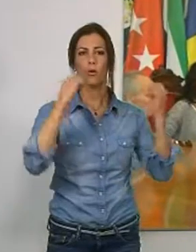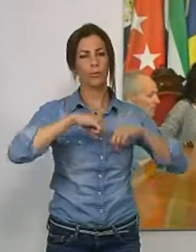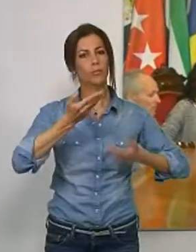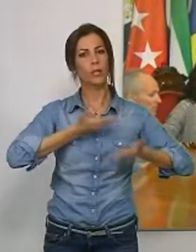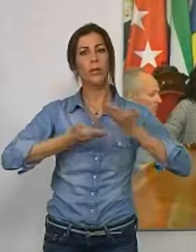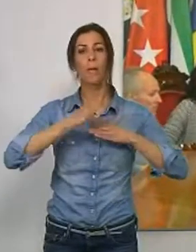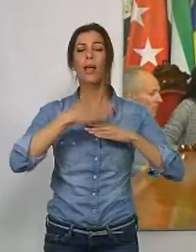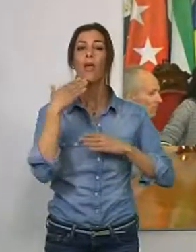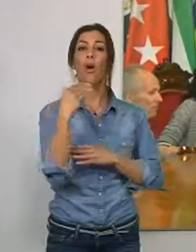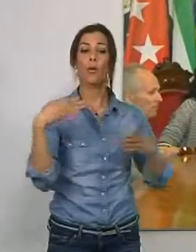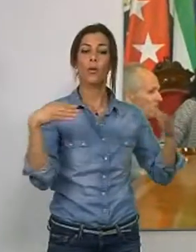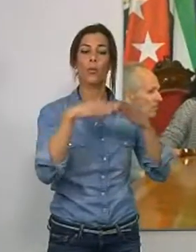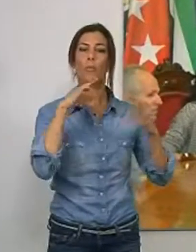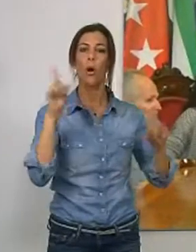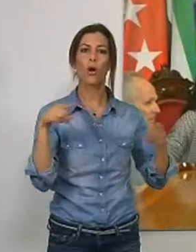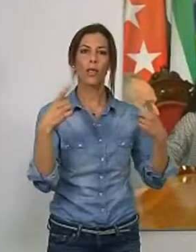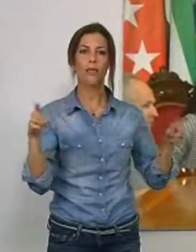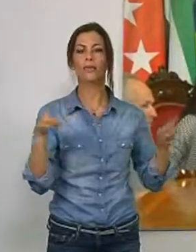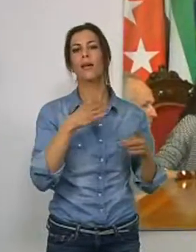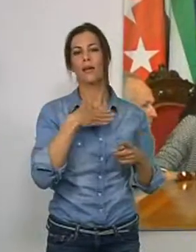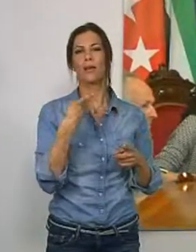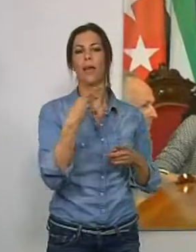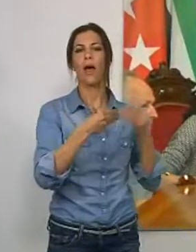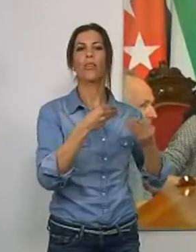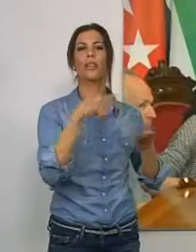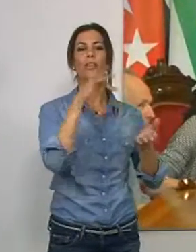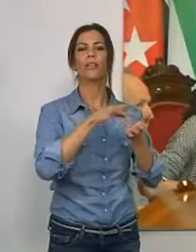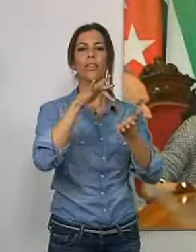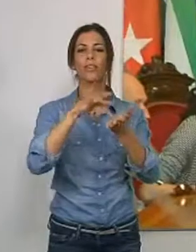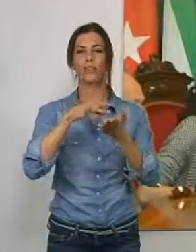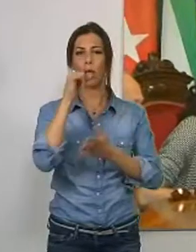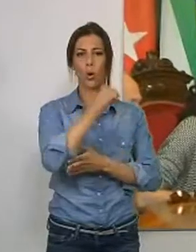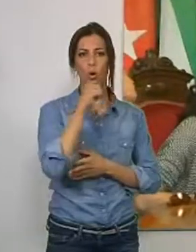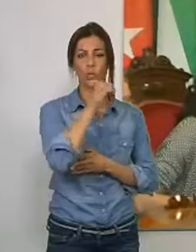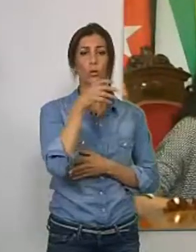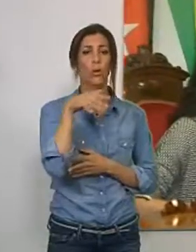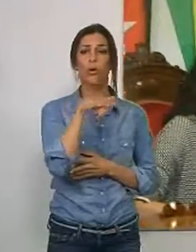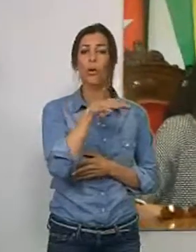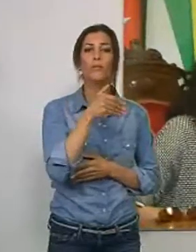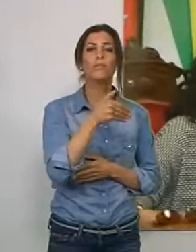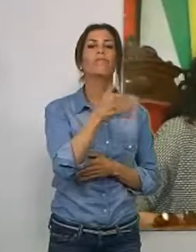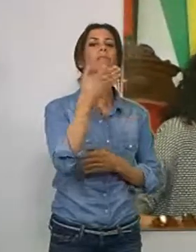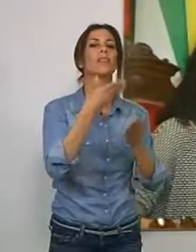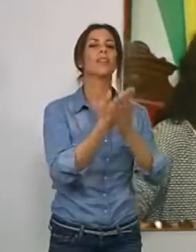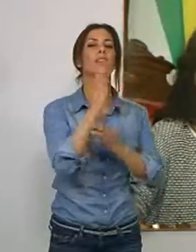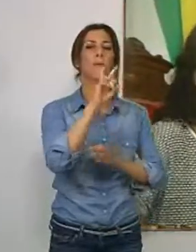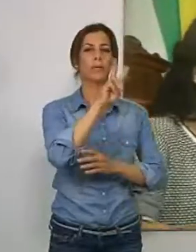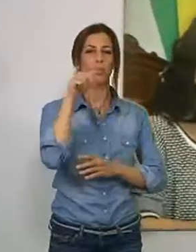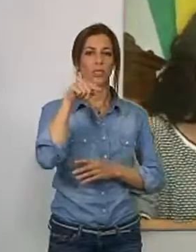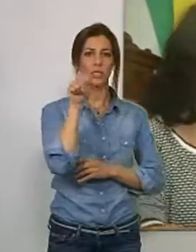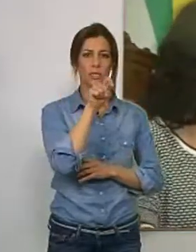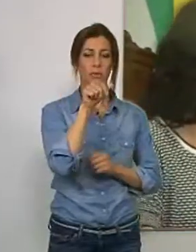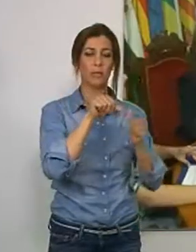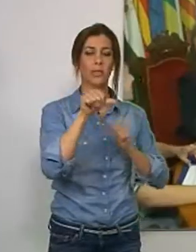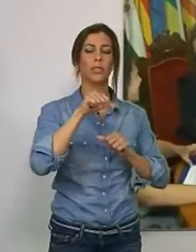orquesta ciudad de Motril brinde varios conciertos. Los eventos tendrán lugar el día 22 de este